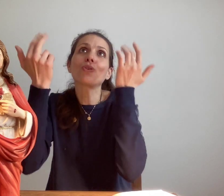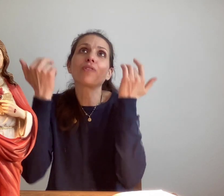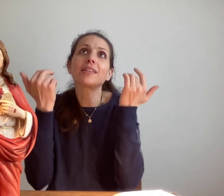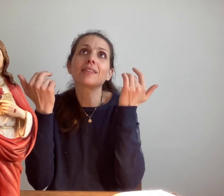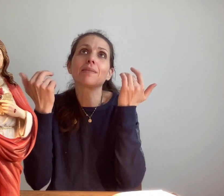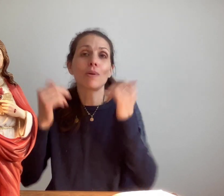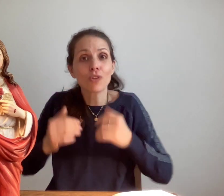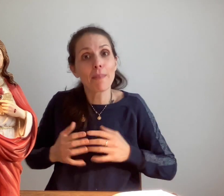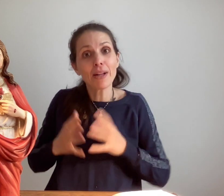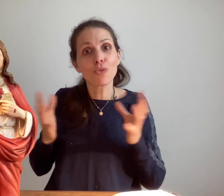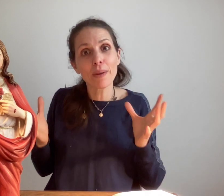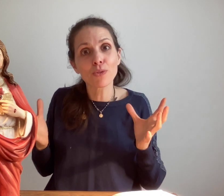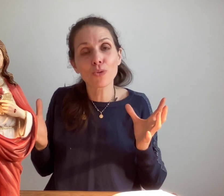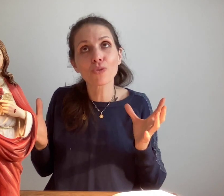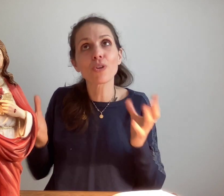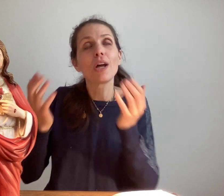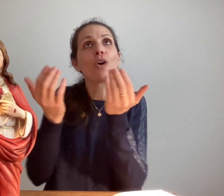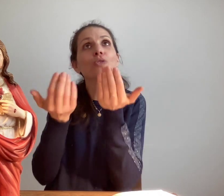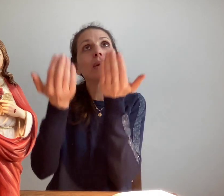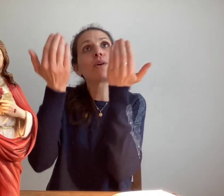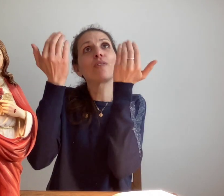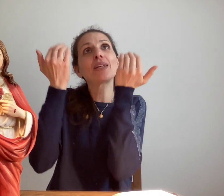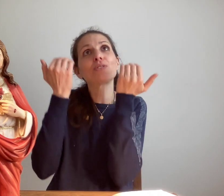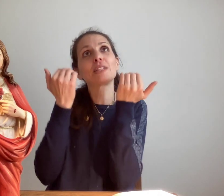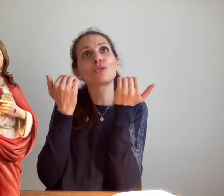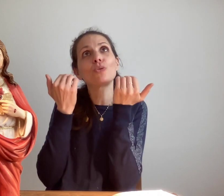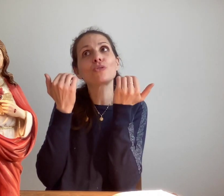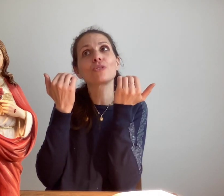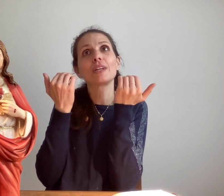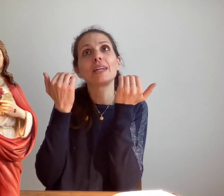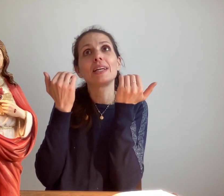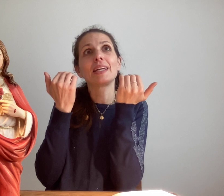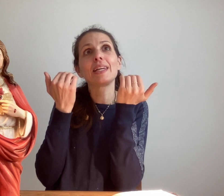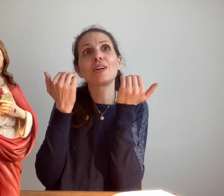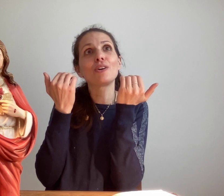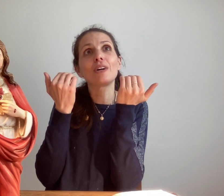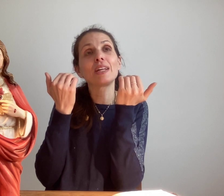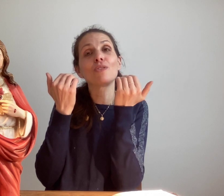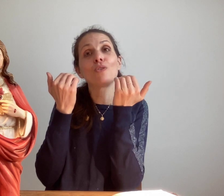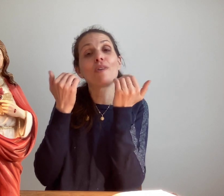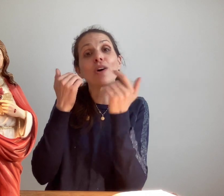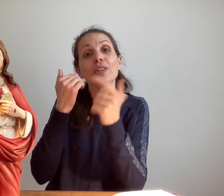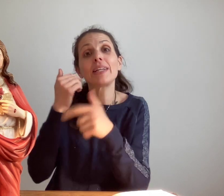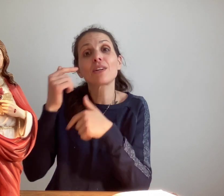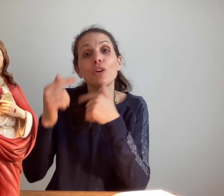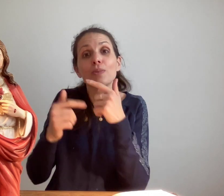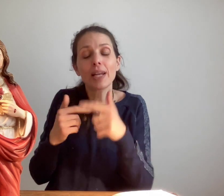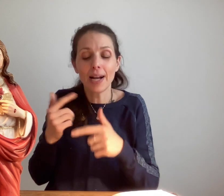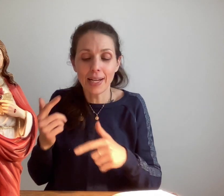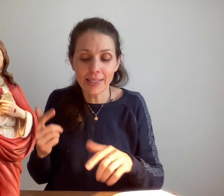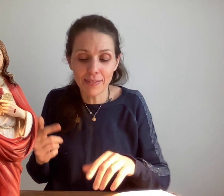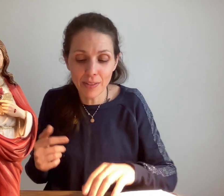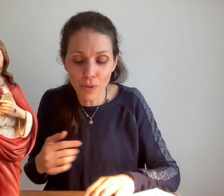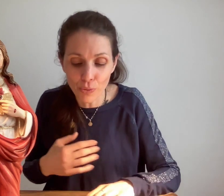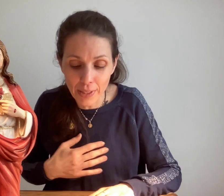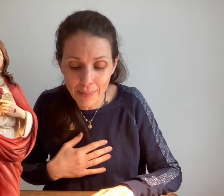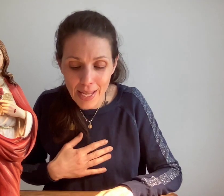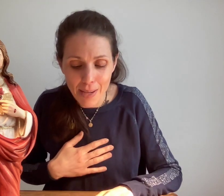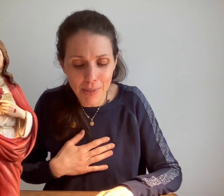en fait mais on ne sera pas nous-mêmes source on s'abreuvera de cette source et on va renaître comme ça à la divine volonté mais